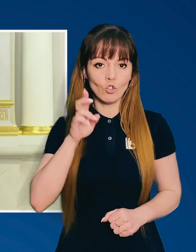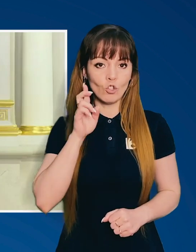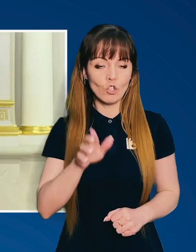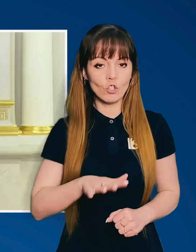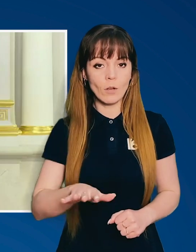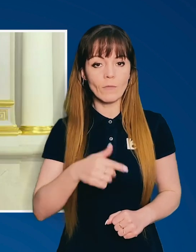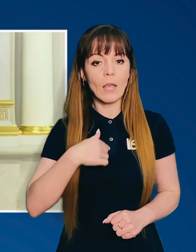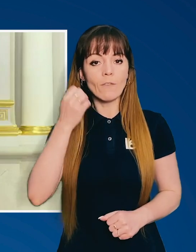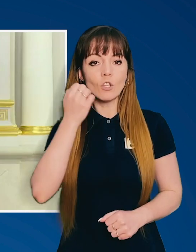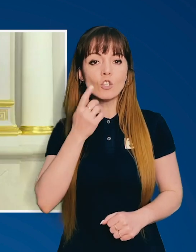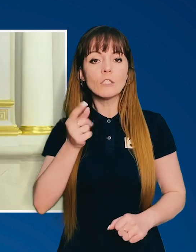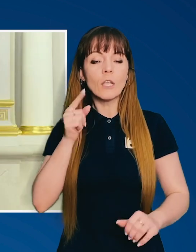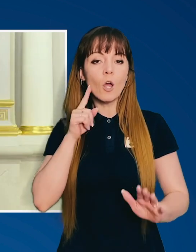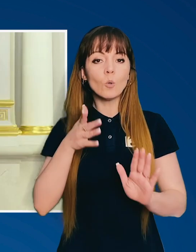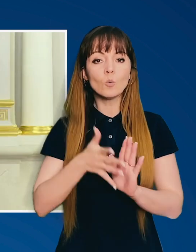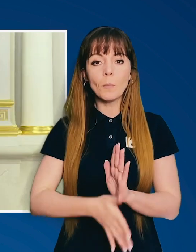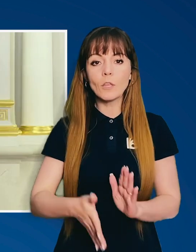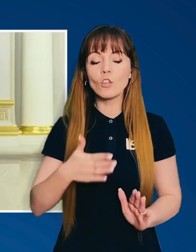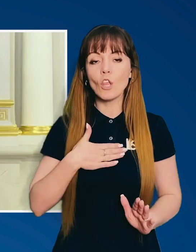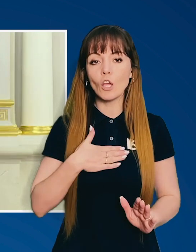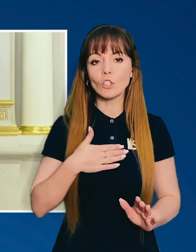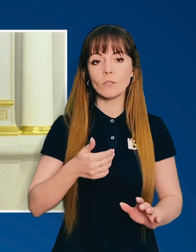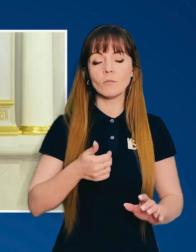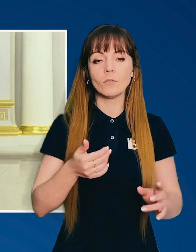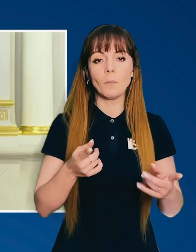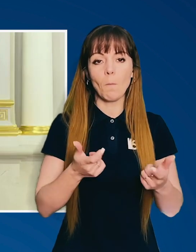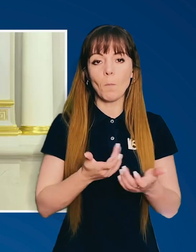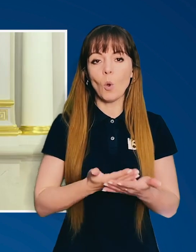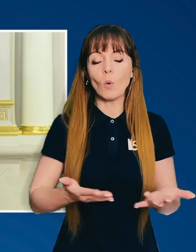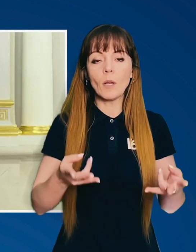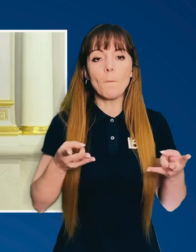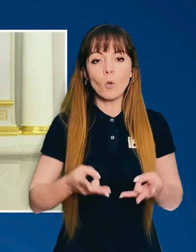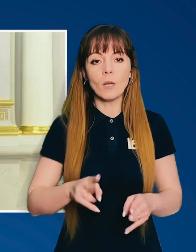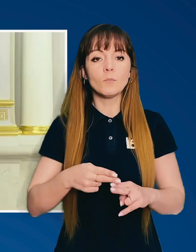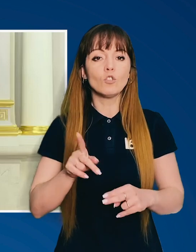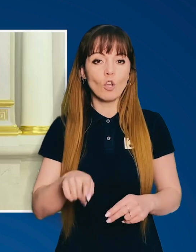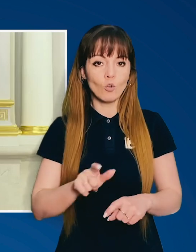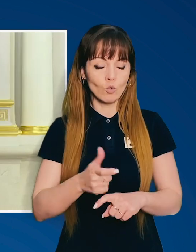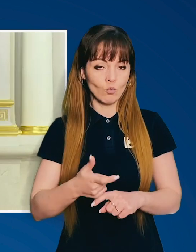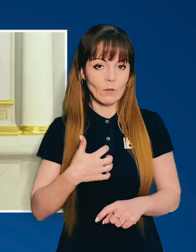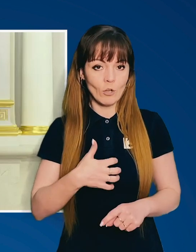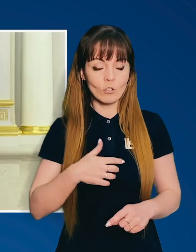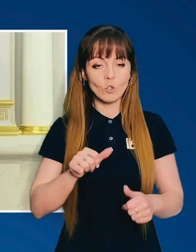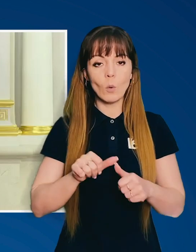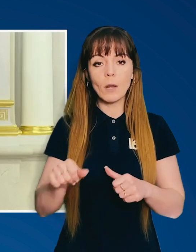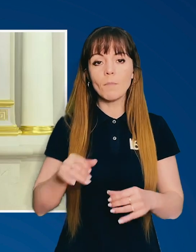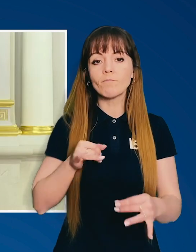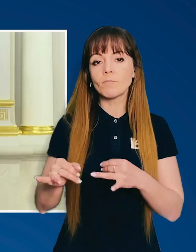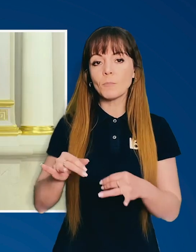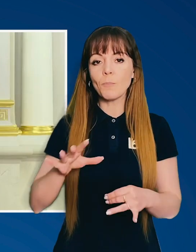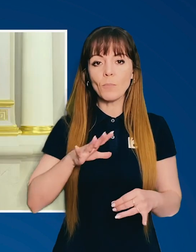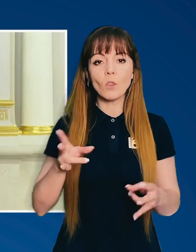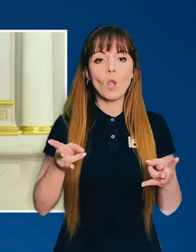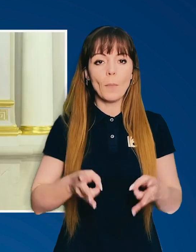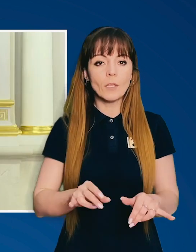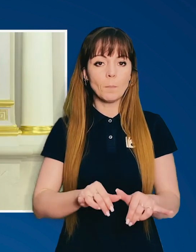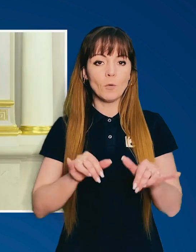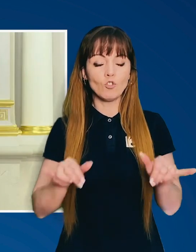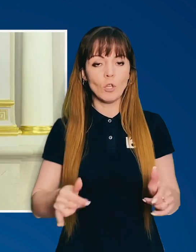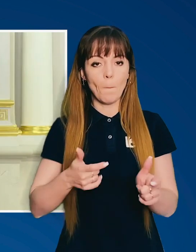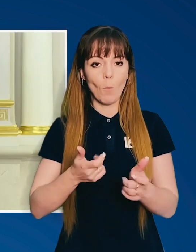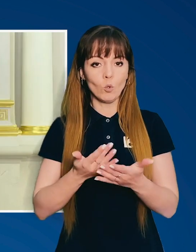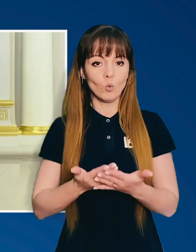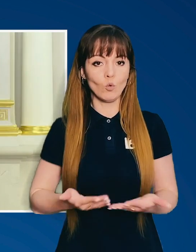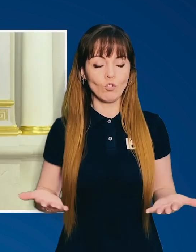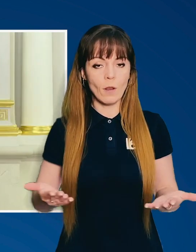перемога нашої держави. Я вдячний за розуміння наших збройних потреб, це також дуже важливо. Зокрема, говорили про необхідність